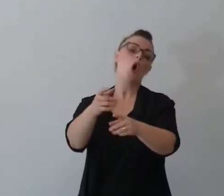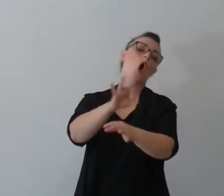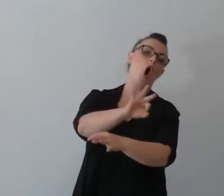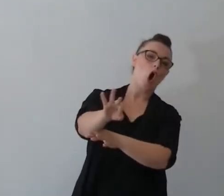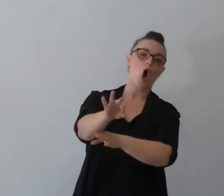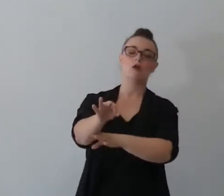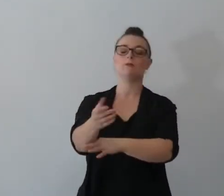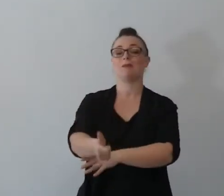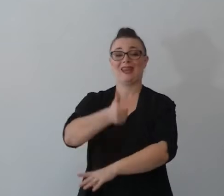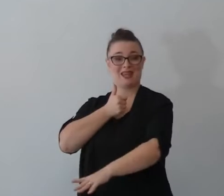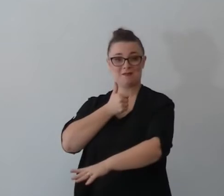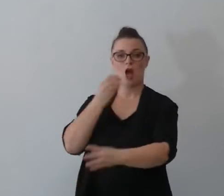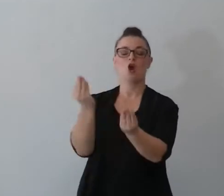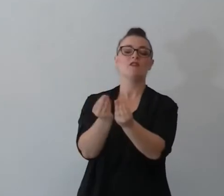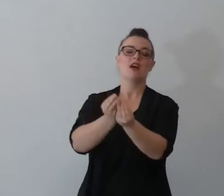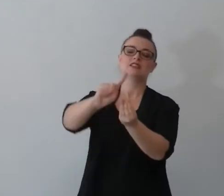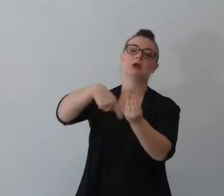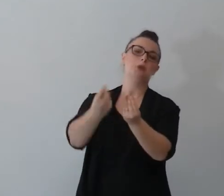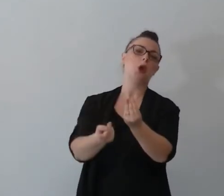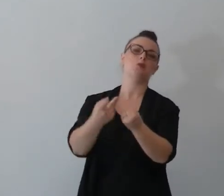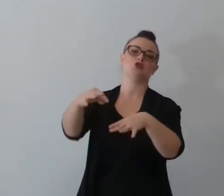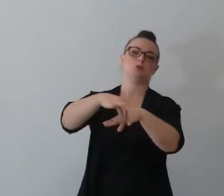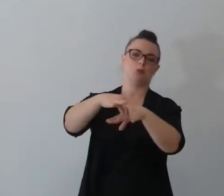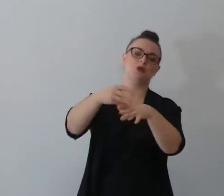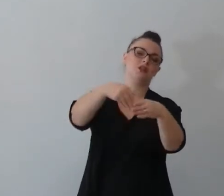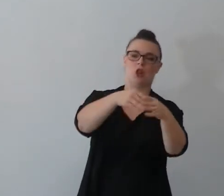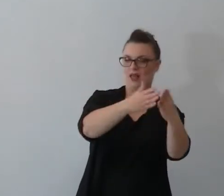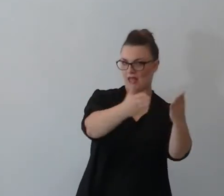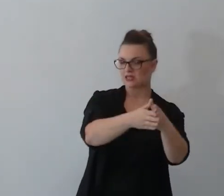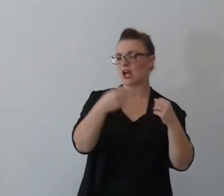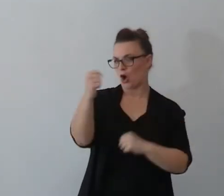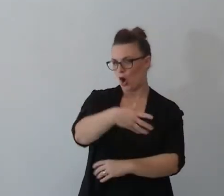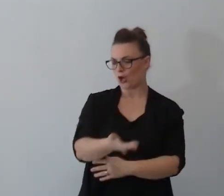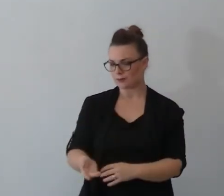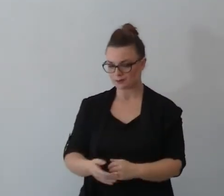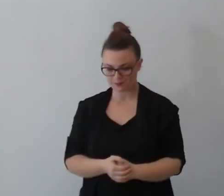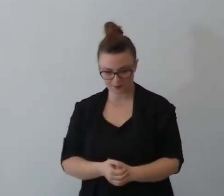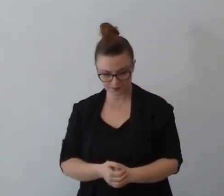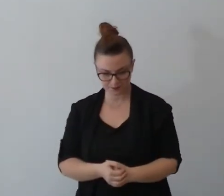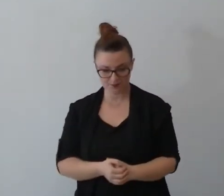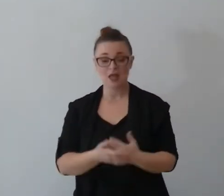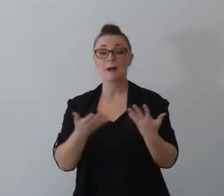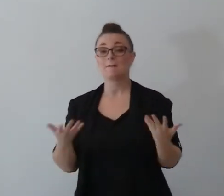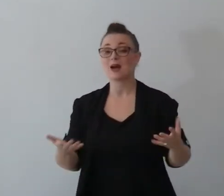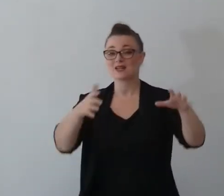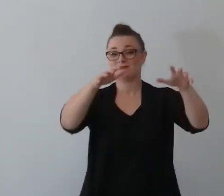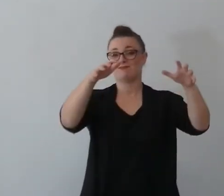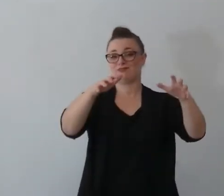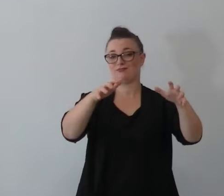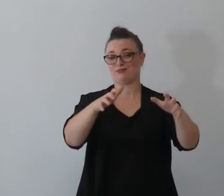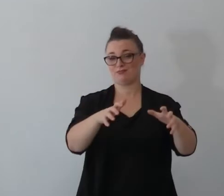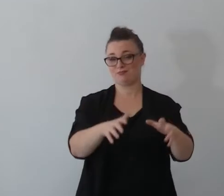abbastanza in chiesa continua a sposarsi in chiesa ma la quantità comincia a calare